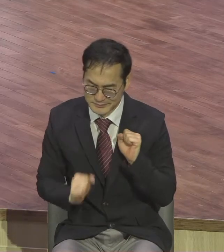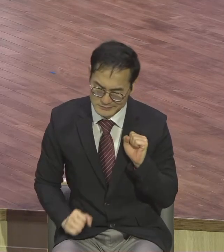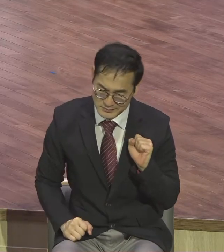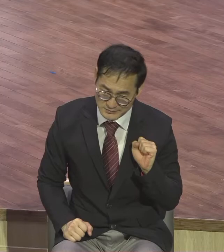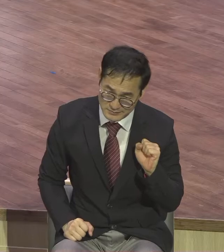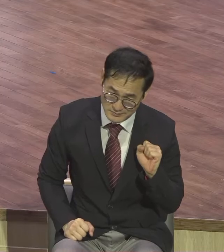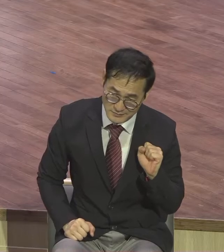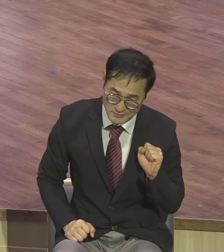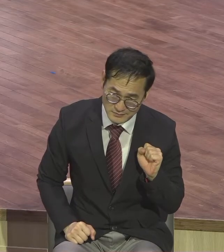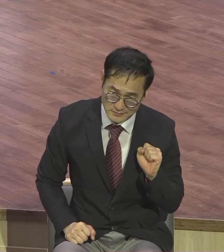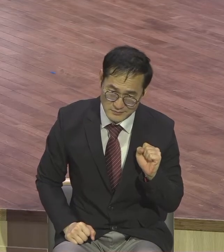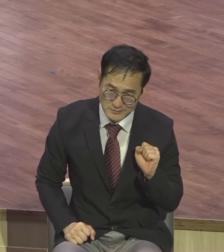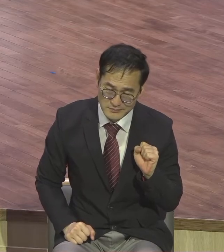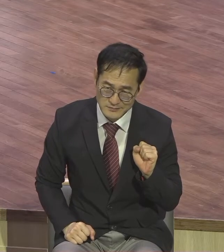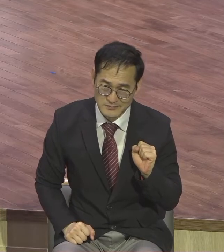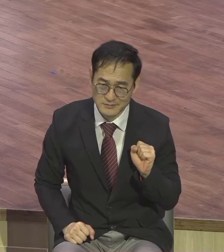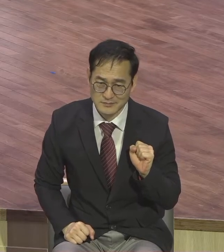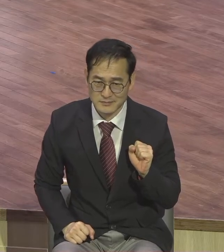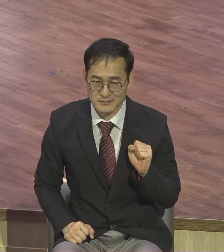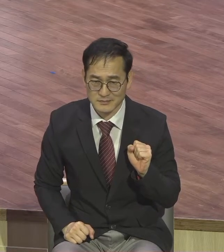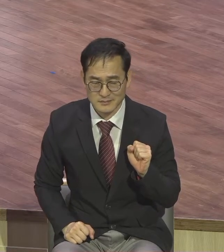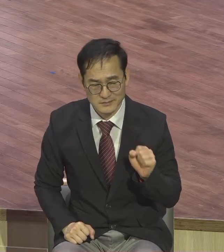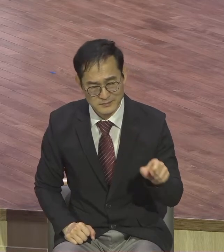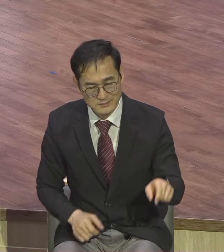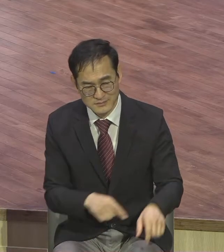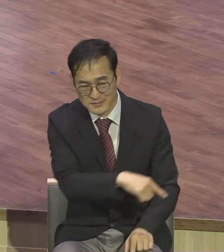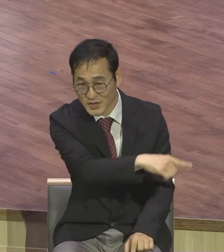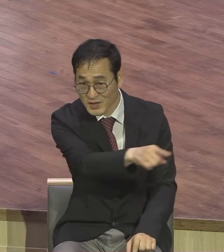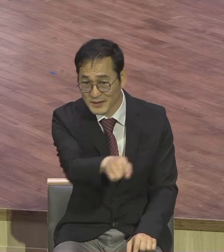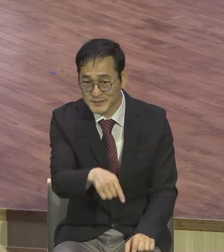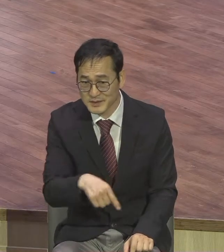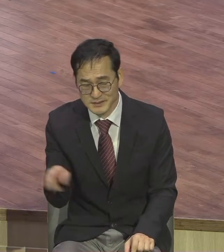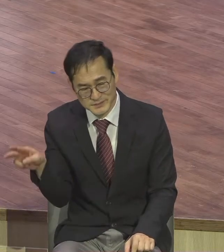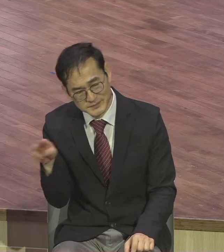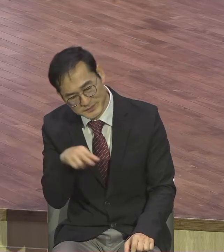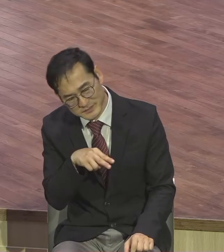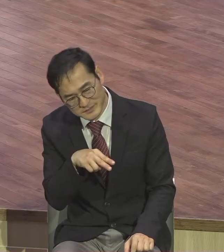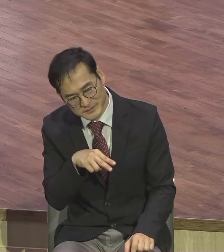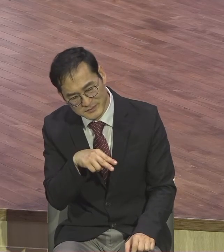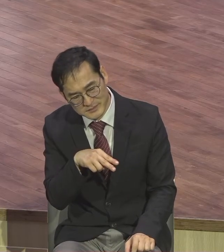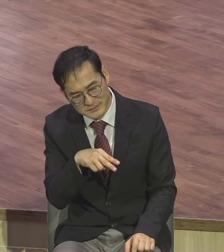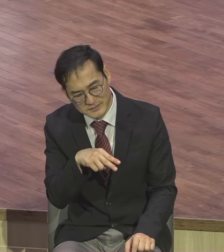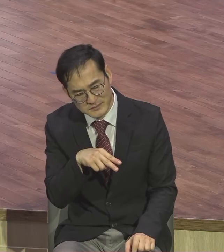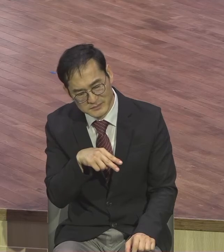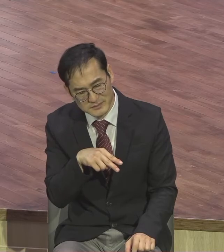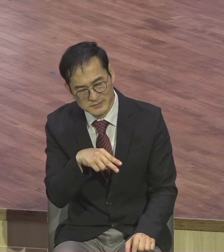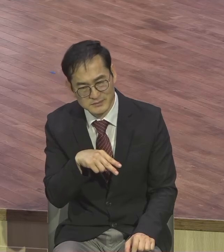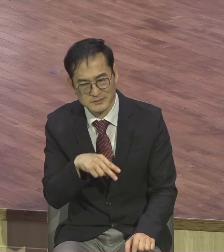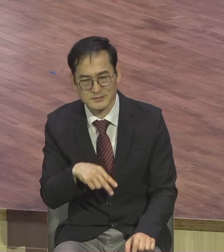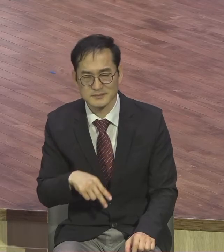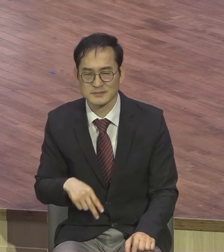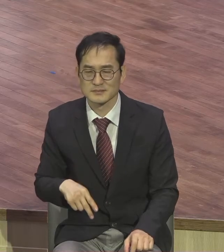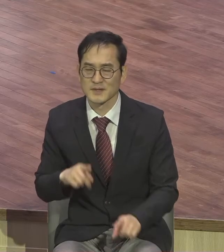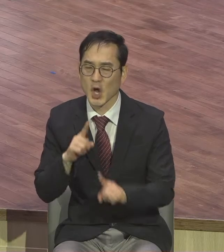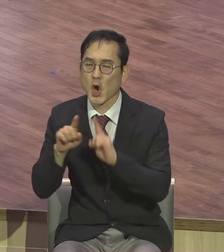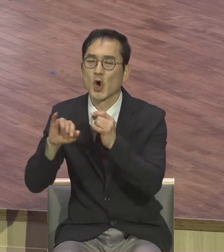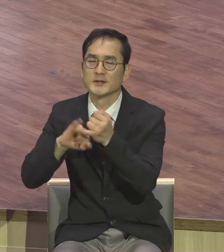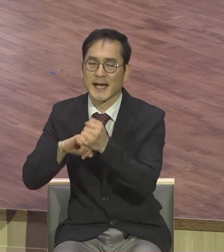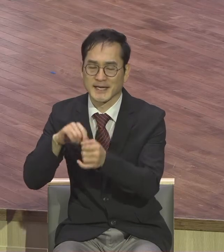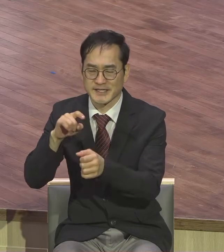있는 저들을 보면서 우리 가슴 속에 뭐가 있어요 은약적 한이 생겨야 돼요 사도 바울이 로마스